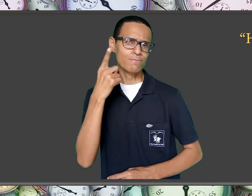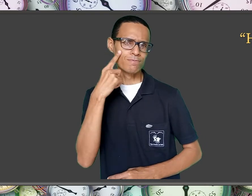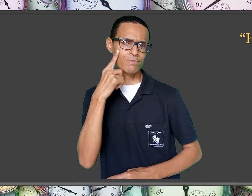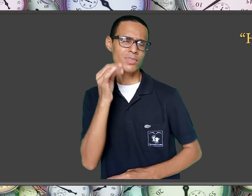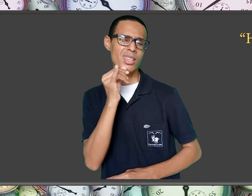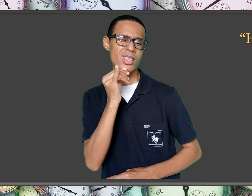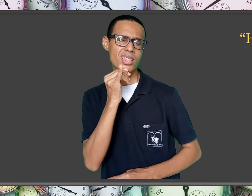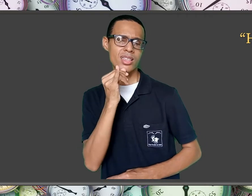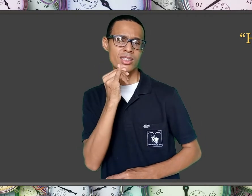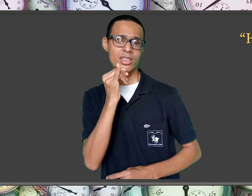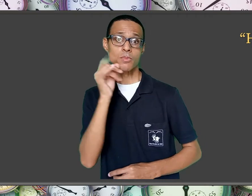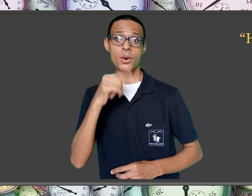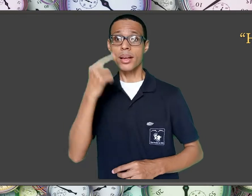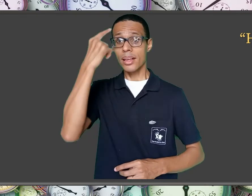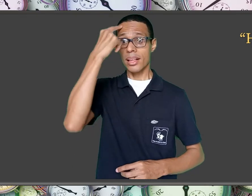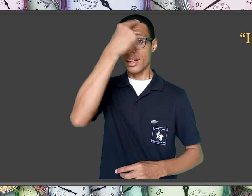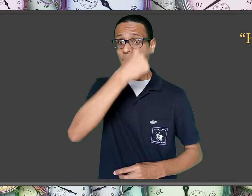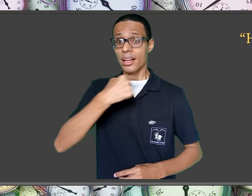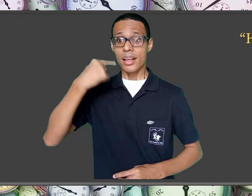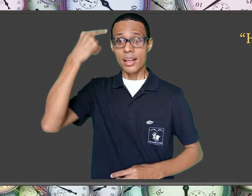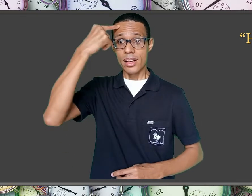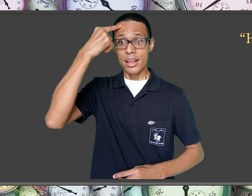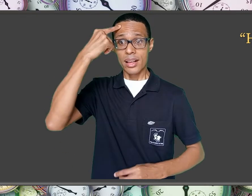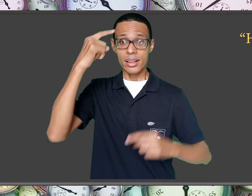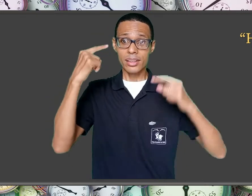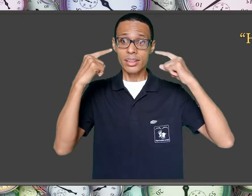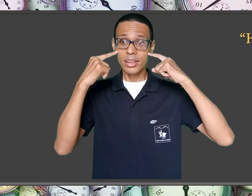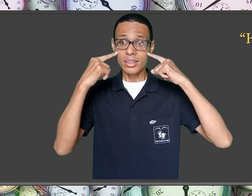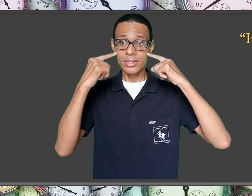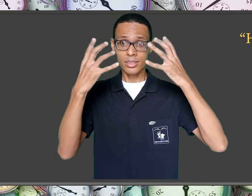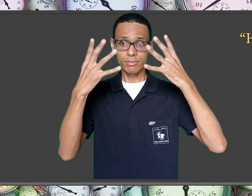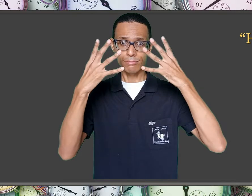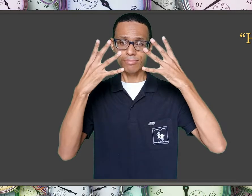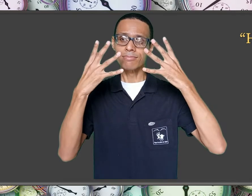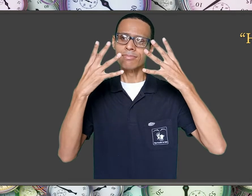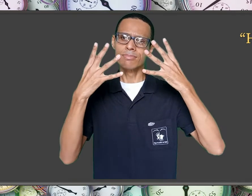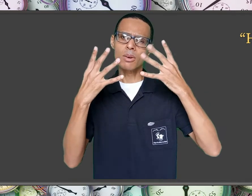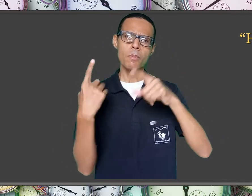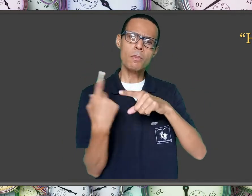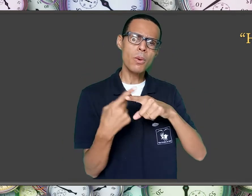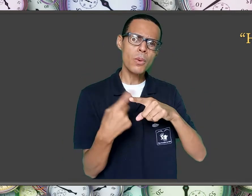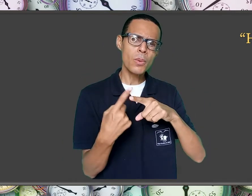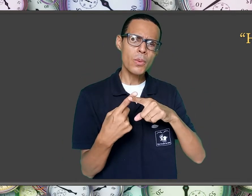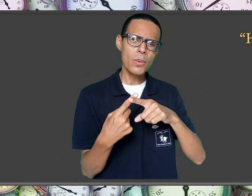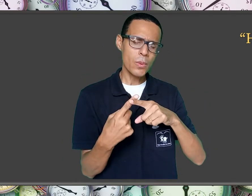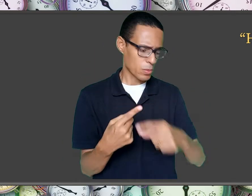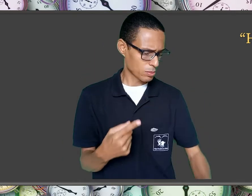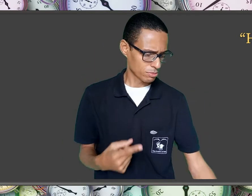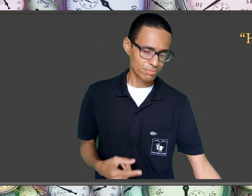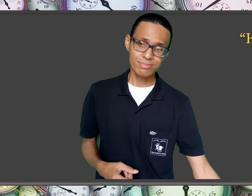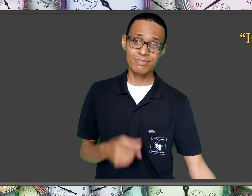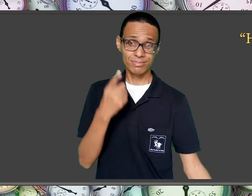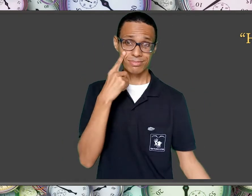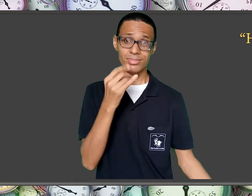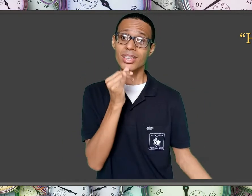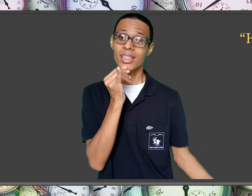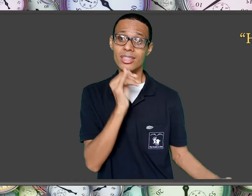Neste caso, o é sinalizado por um círculo ao redor do rosto. Por quê?